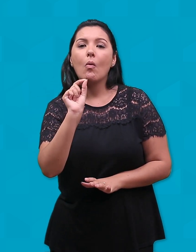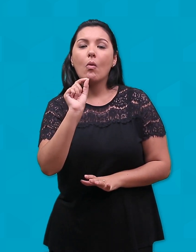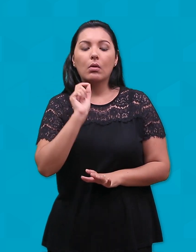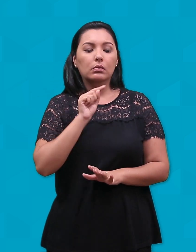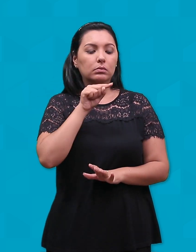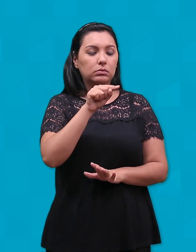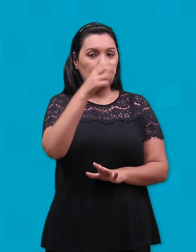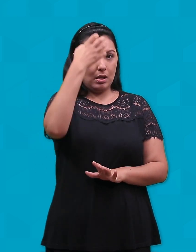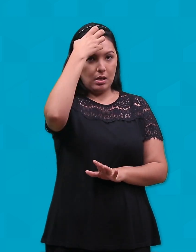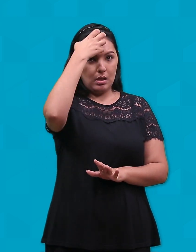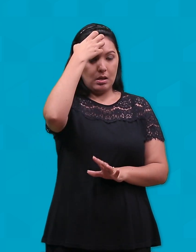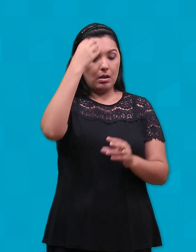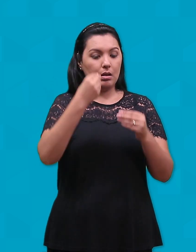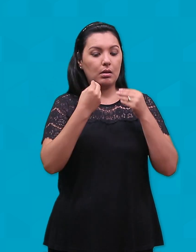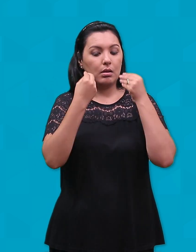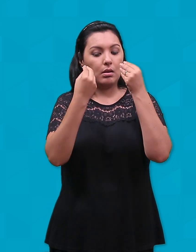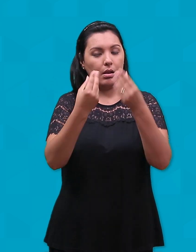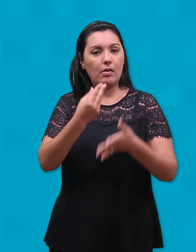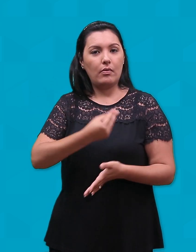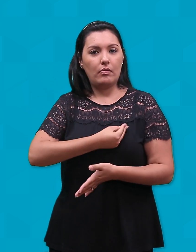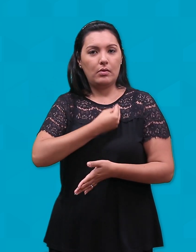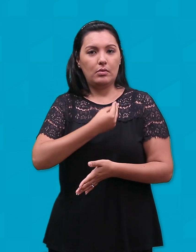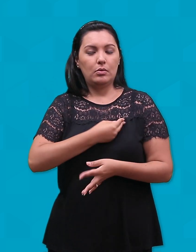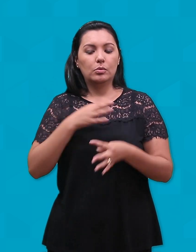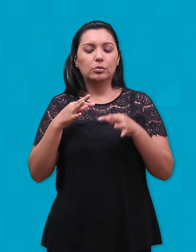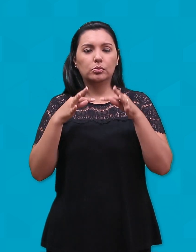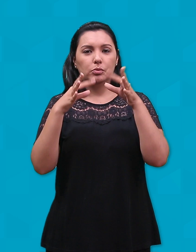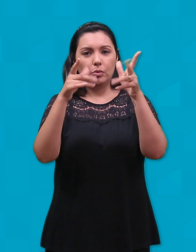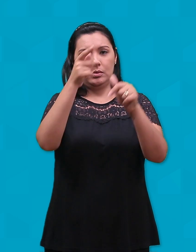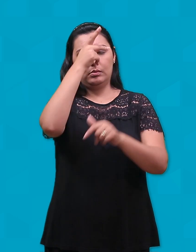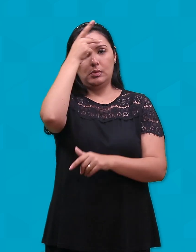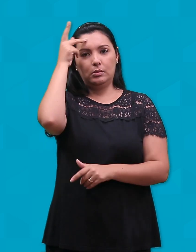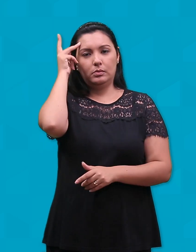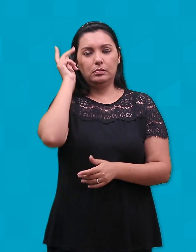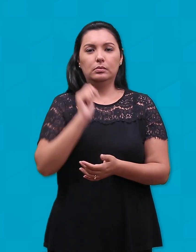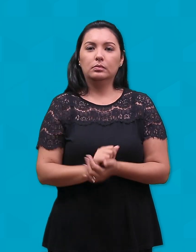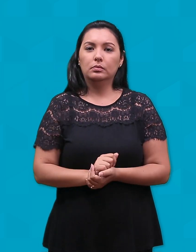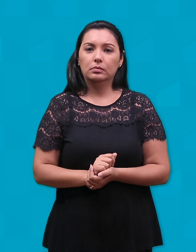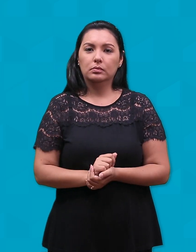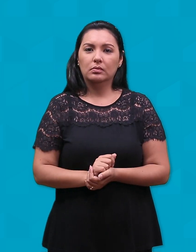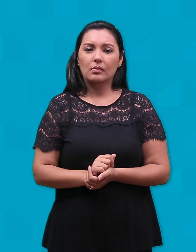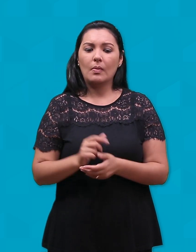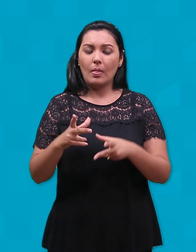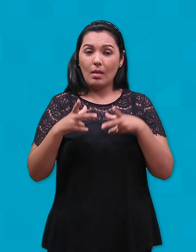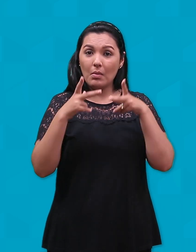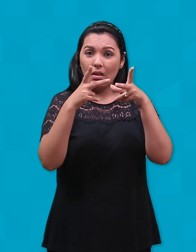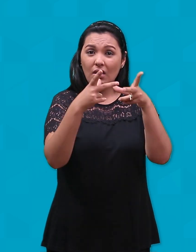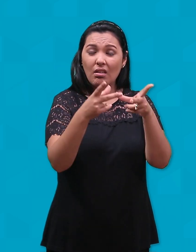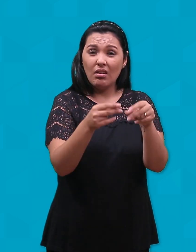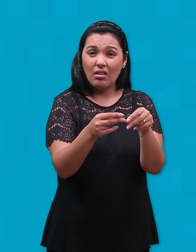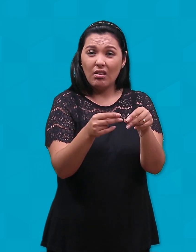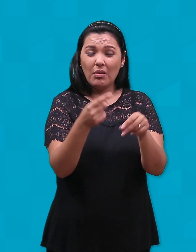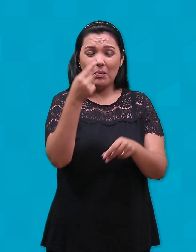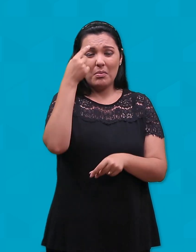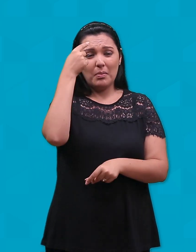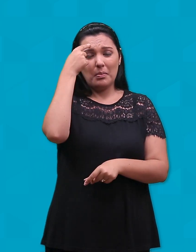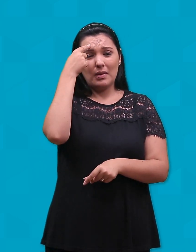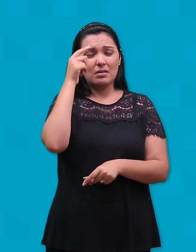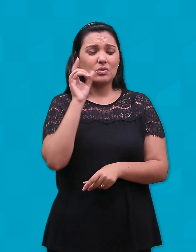rei daria à vida pela vida de seu povo. Doar a mirra não significa unicamente dizer que